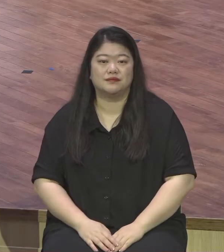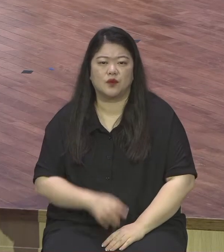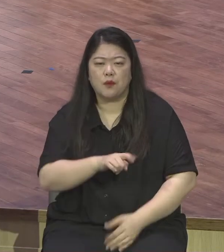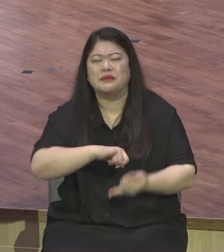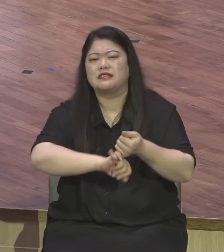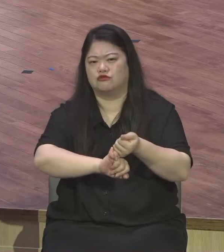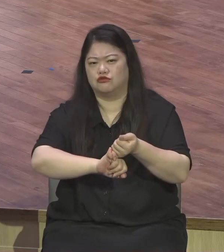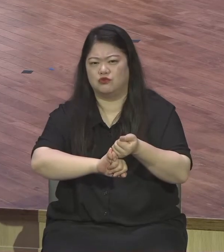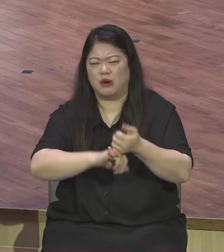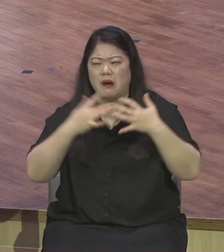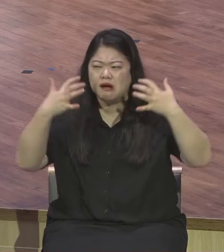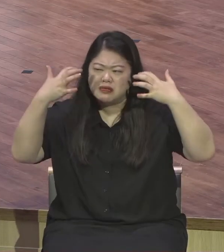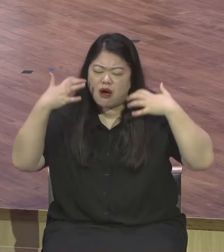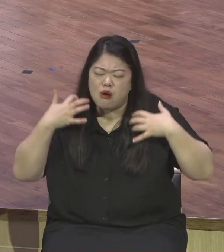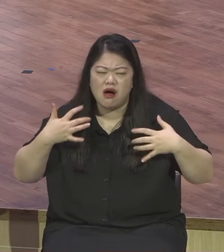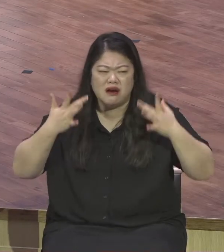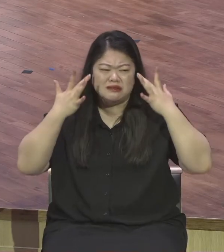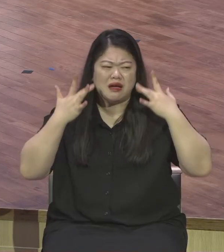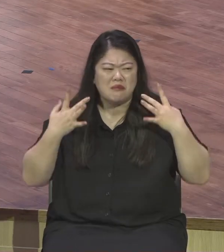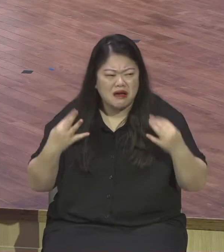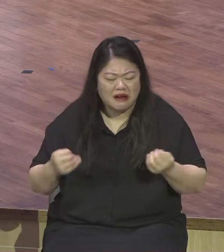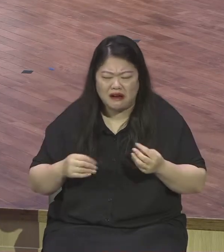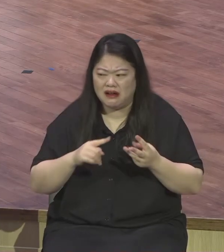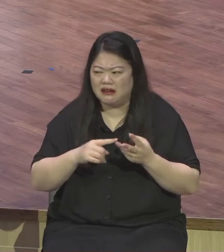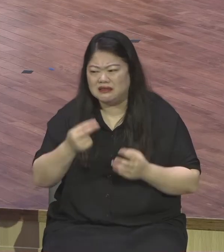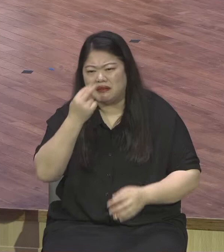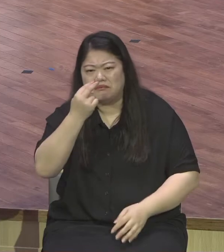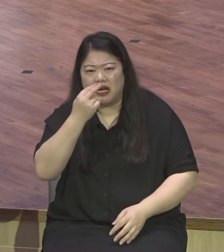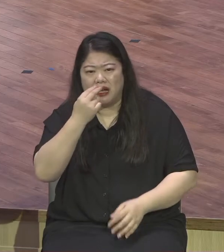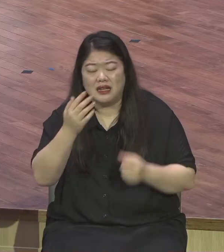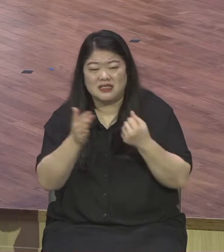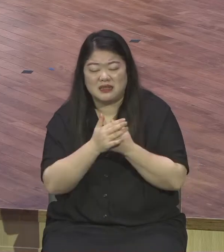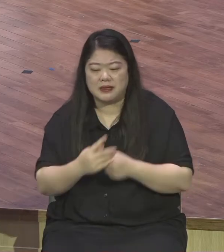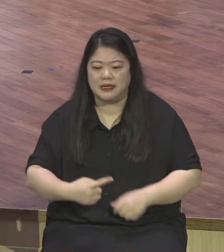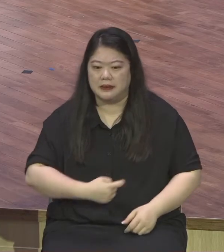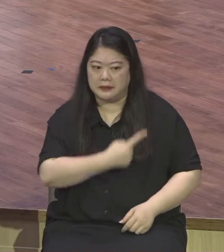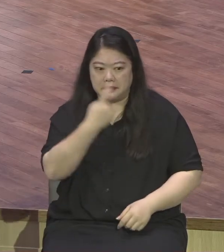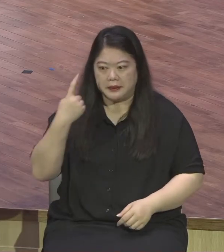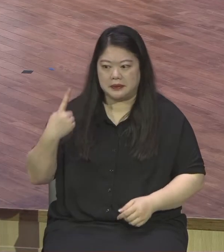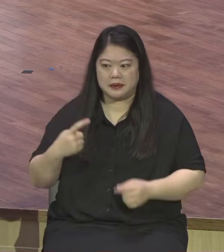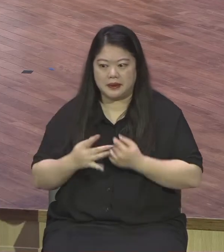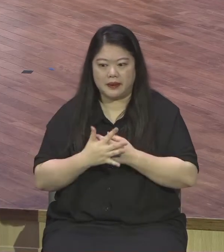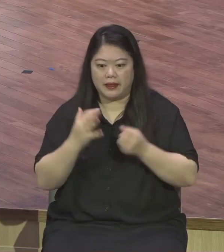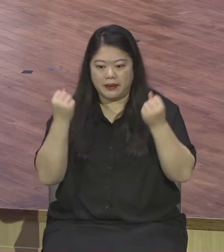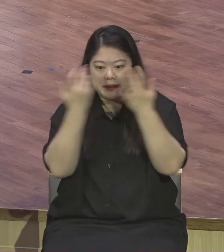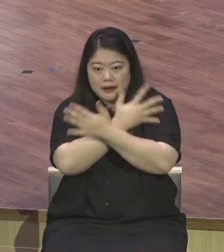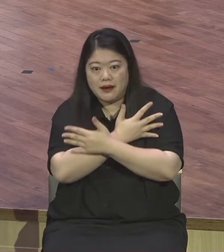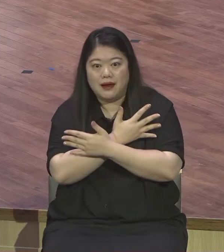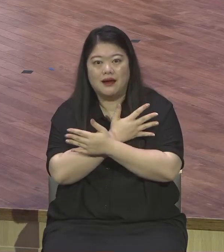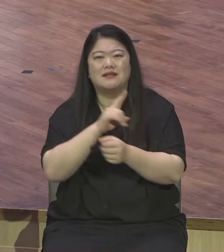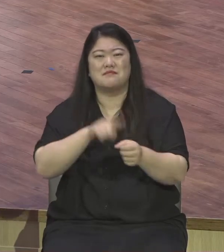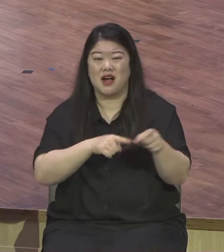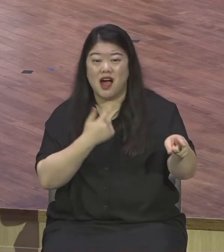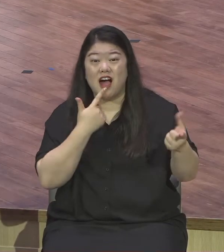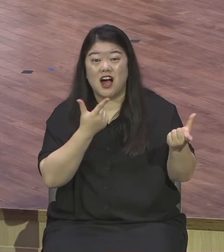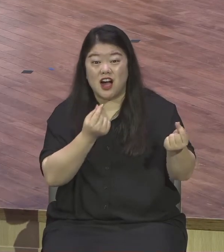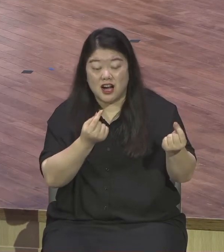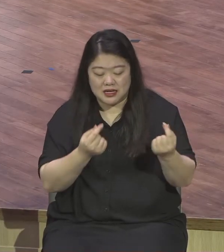워낙 더운 날하고 냄새가 많이 나니까 향으로 그것을 다 커버하지요. 오늘 보문을 통해서 참된 헌신의